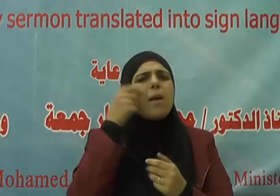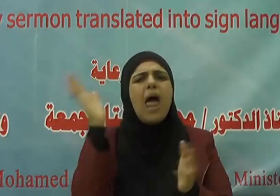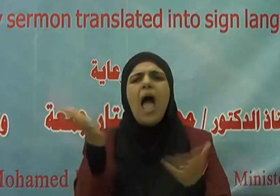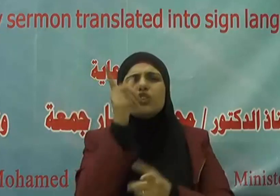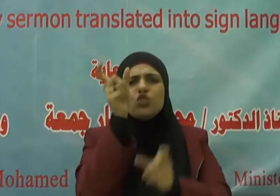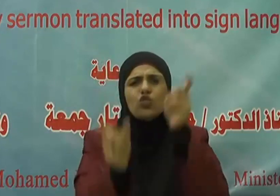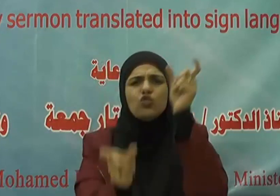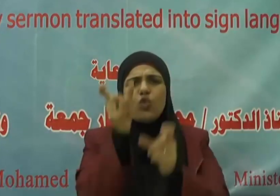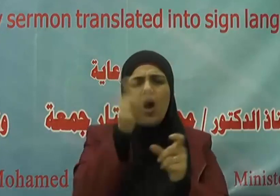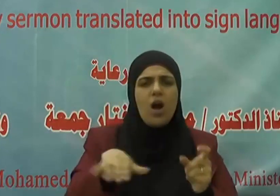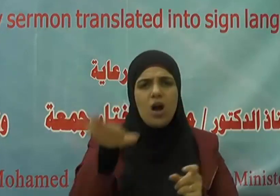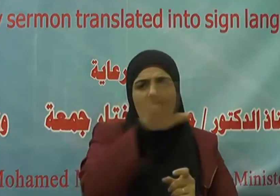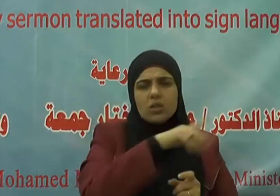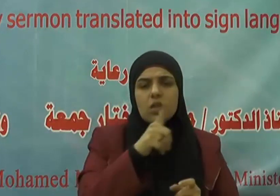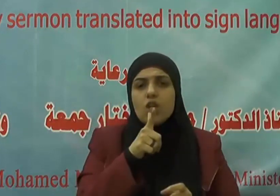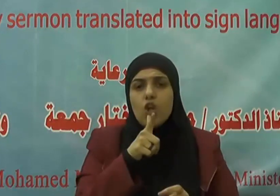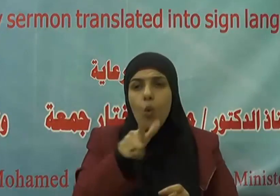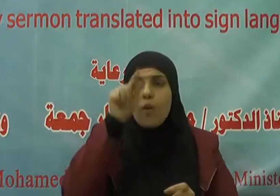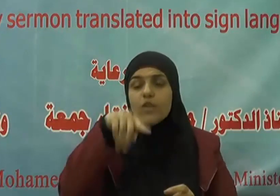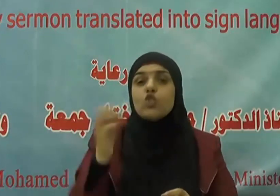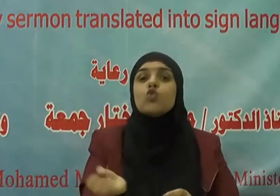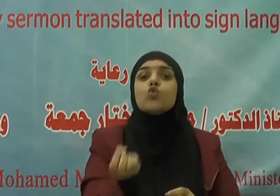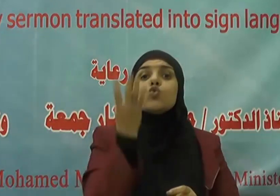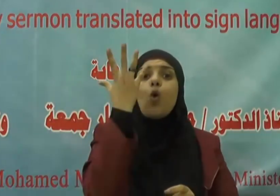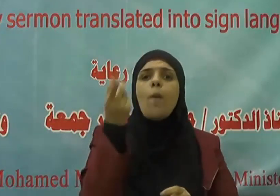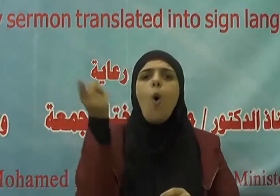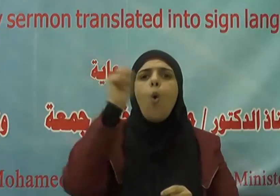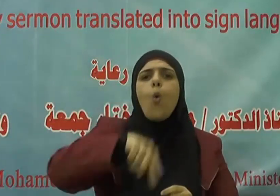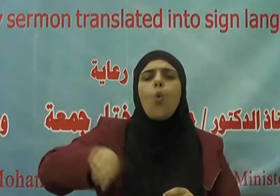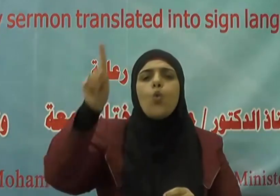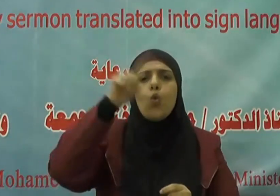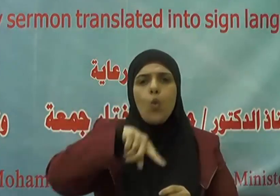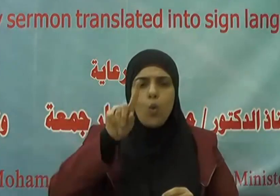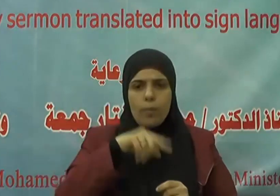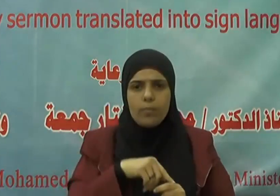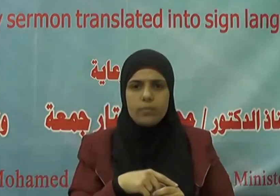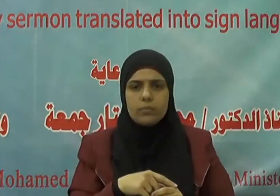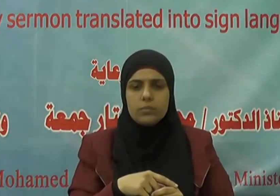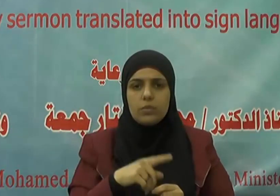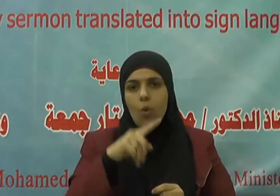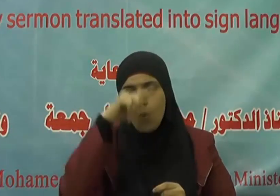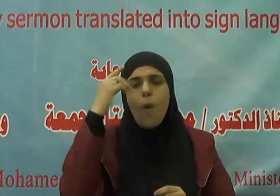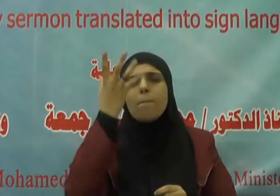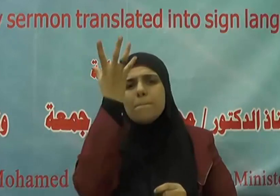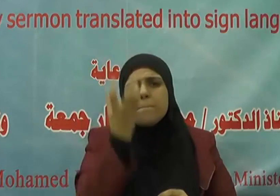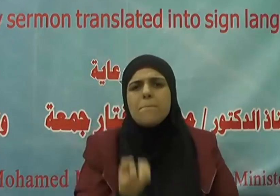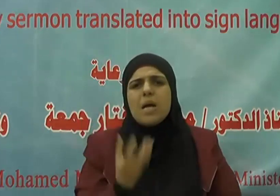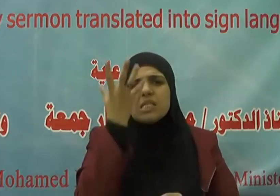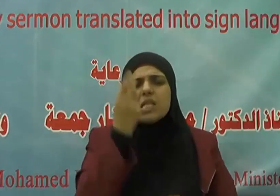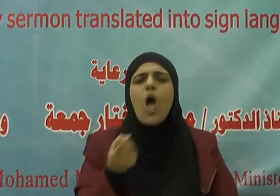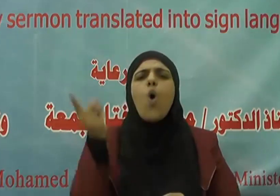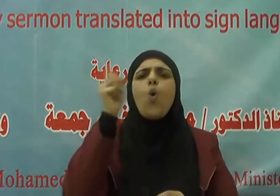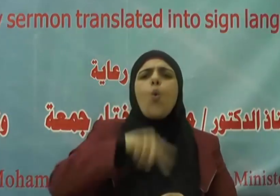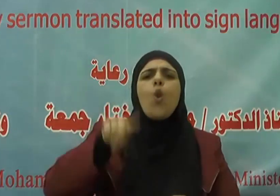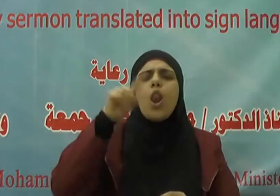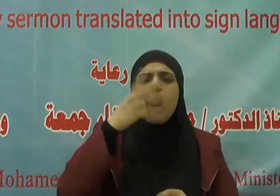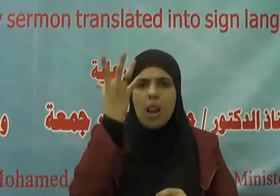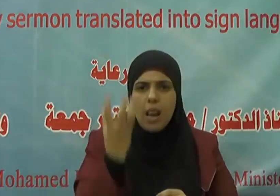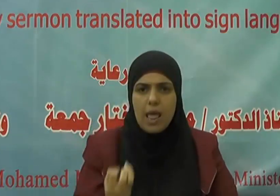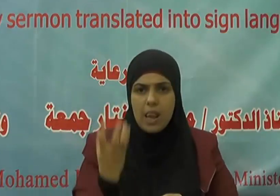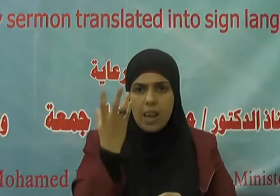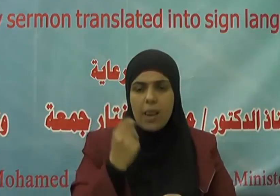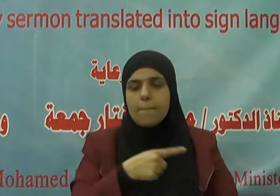يقول في صباحي كل يوم ومسائي كل ليلة